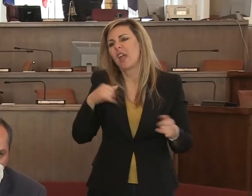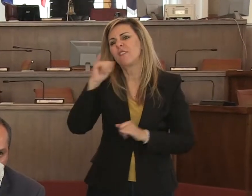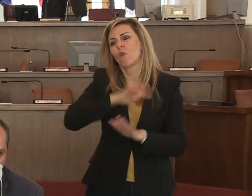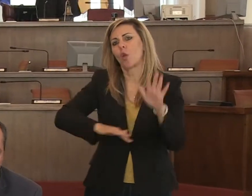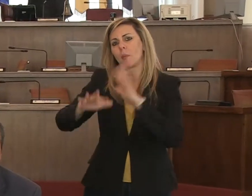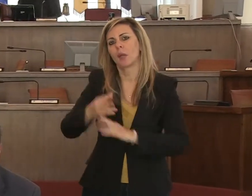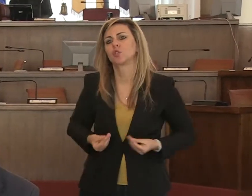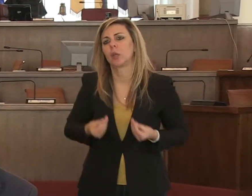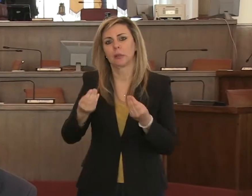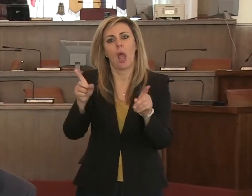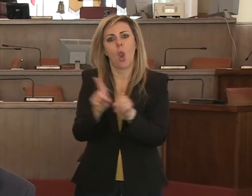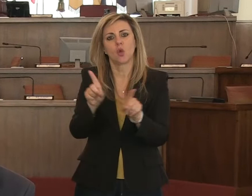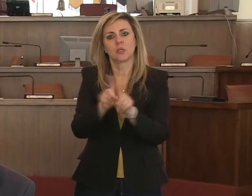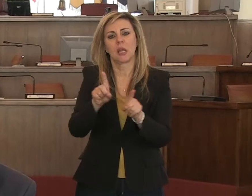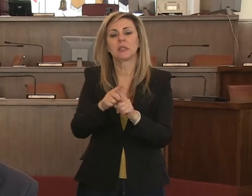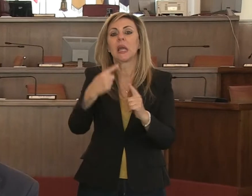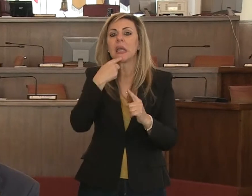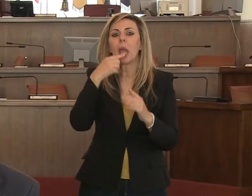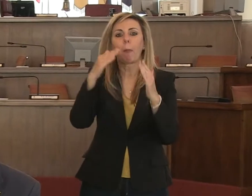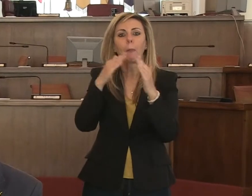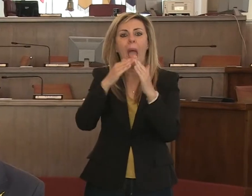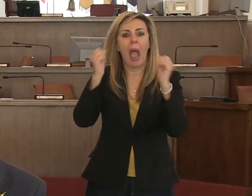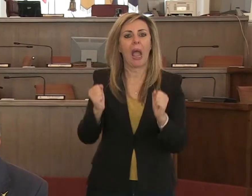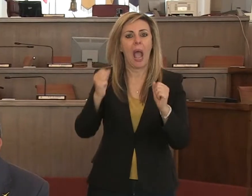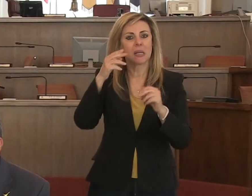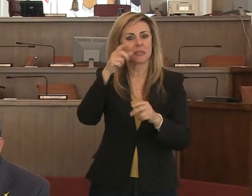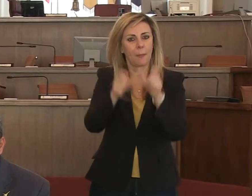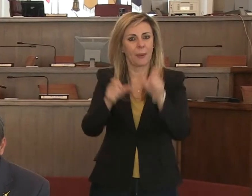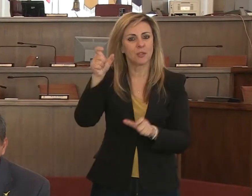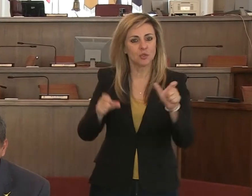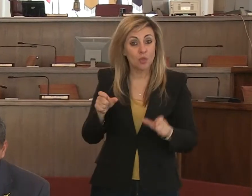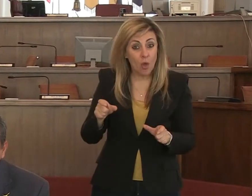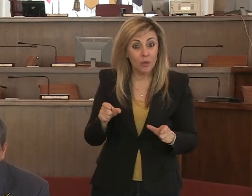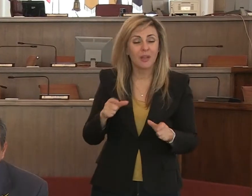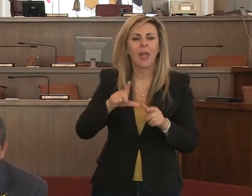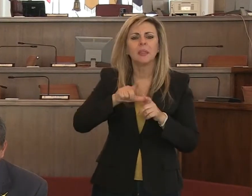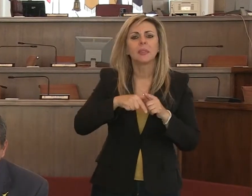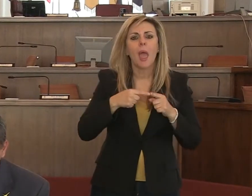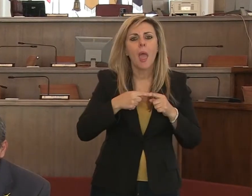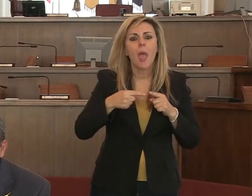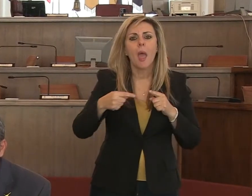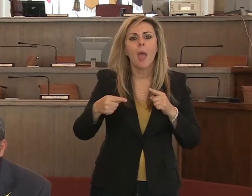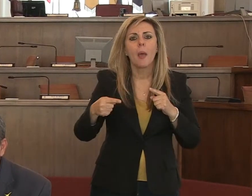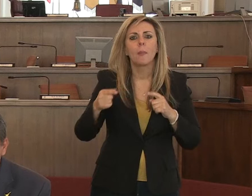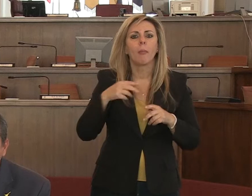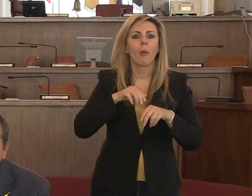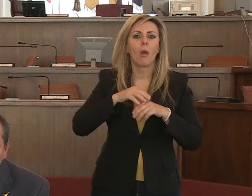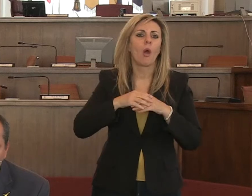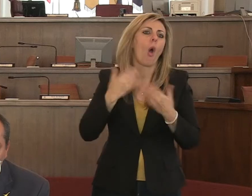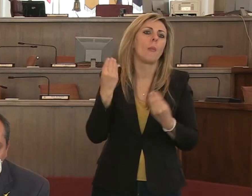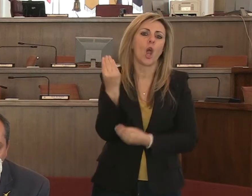informativo per la gente che è a casa che magari nel trascorrere tanto tempo senza fare niente